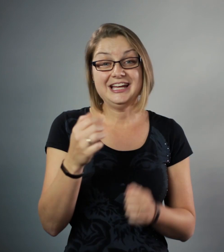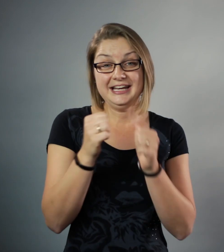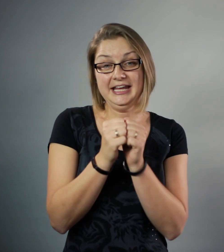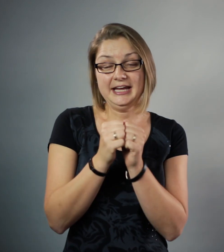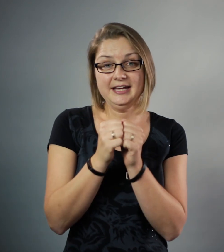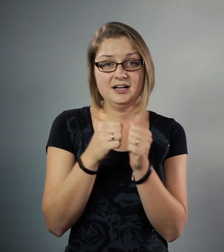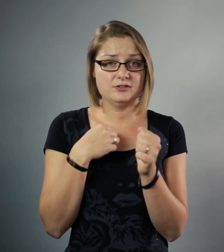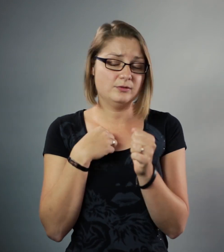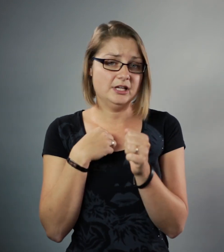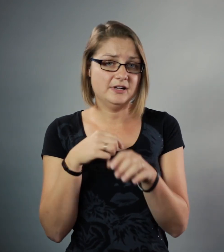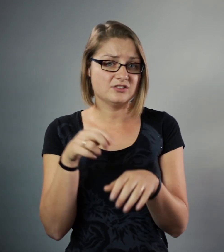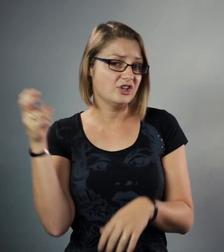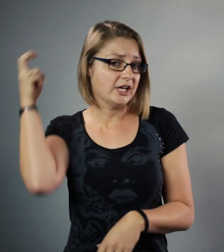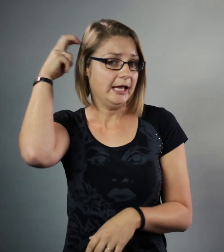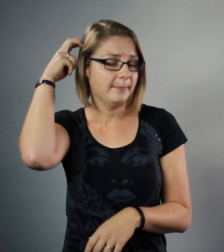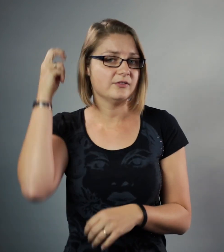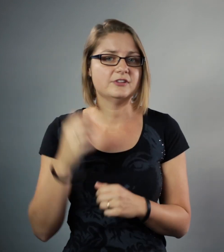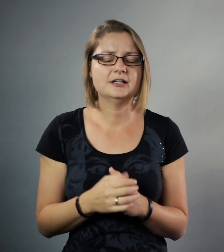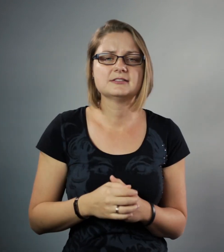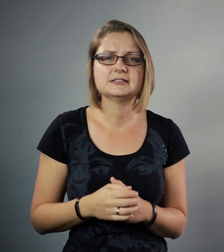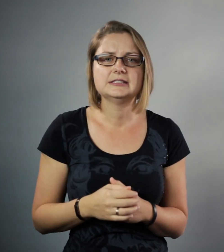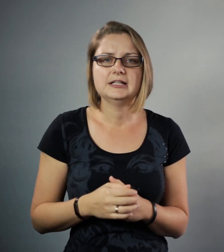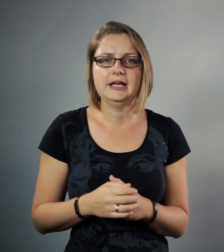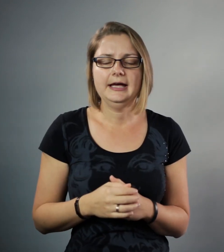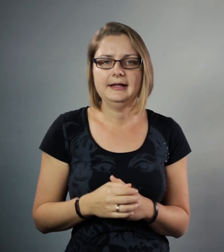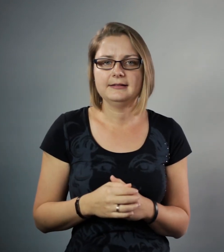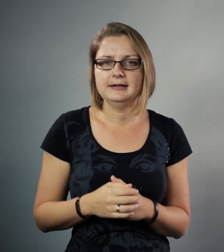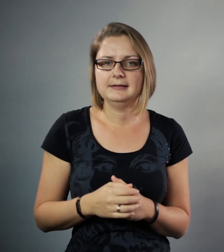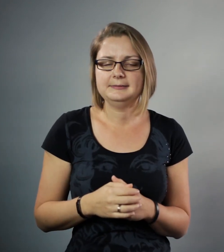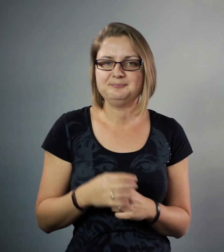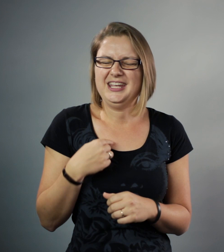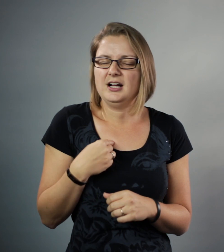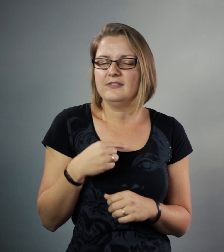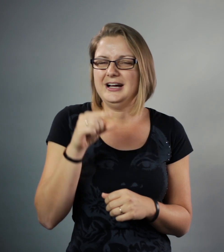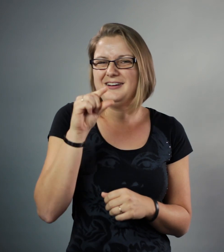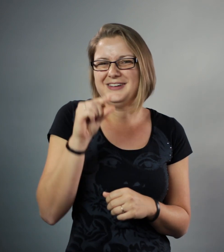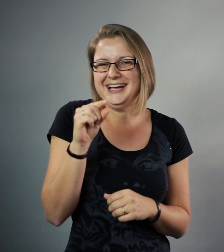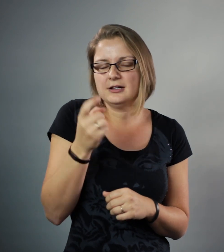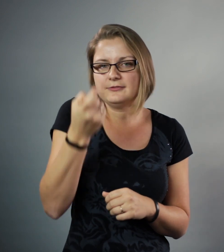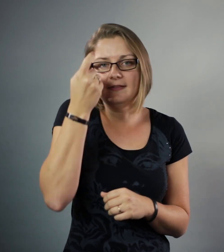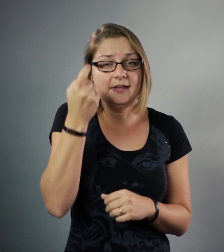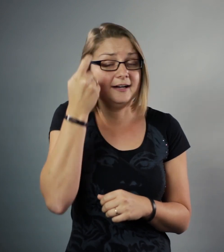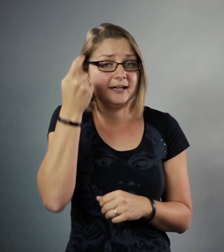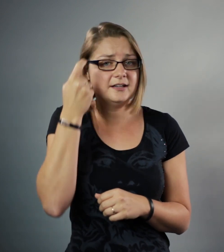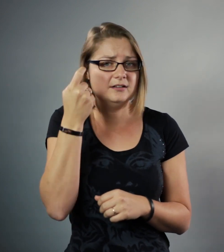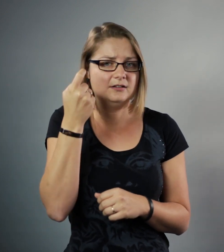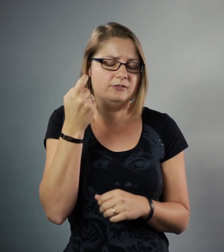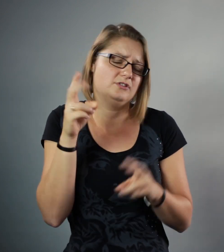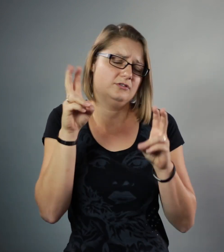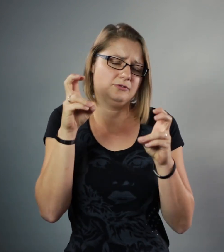9 jaar toen ik werd geïmplanteerd. En ik kan daar weinig van herinneren. Het was een